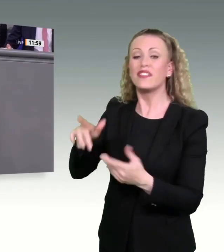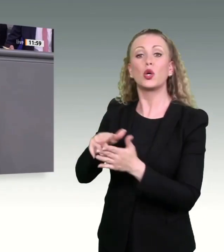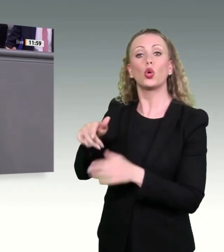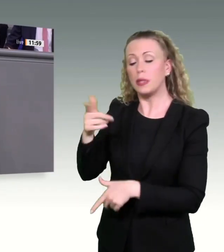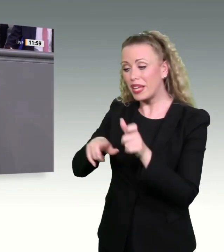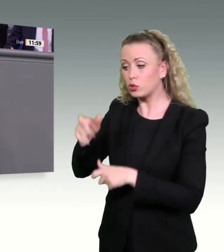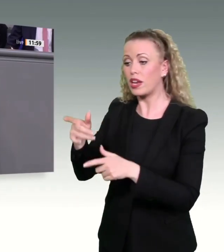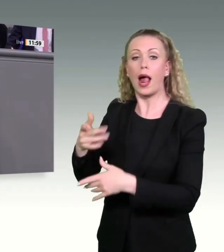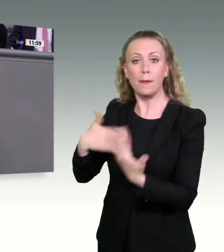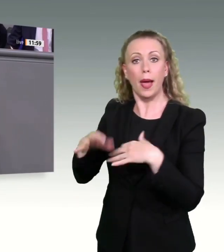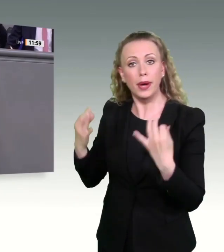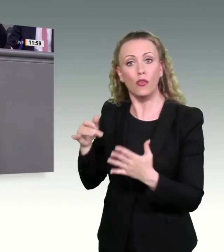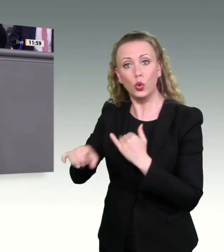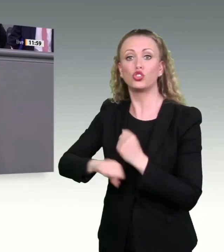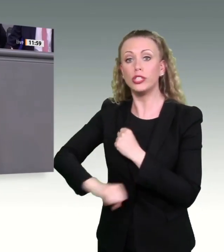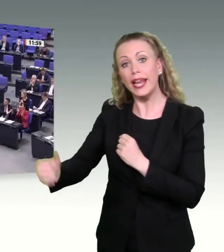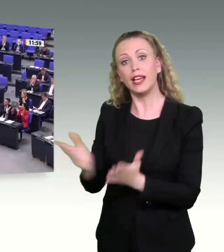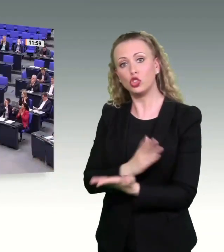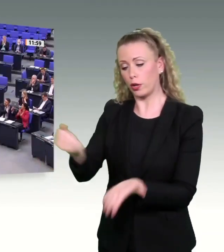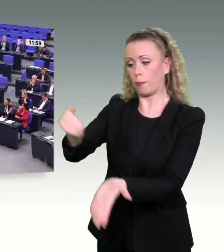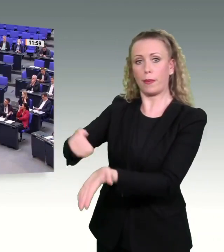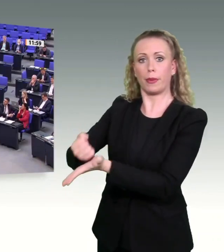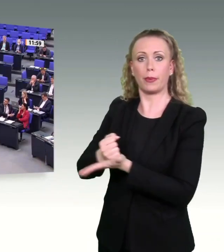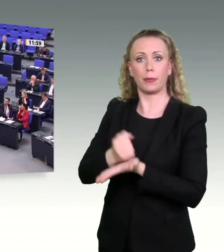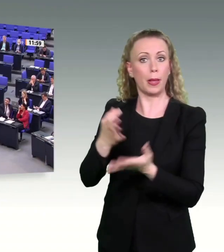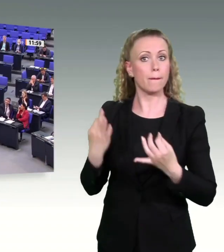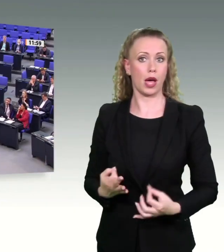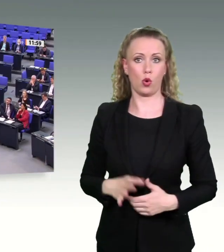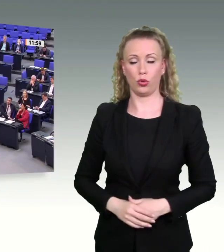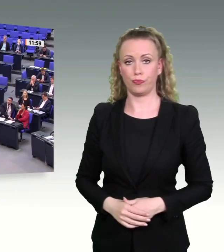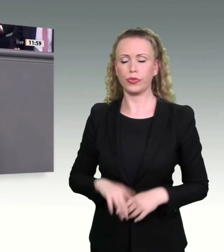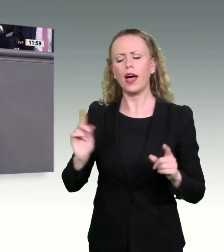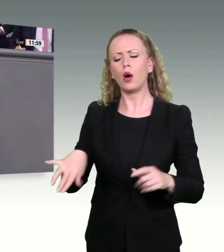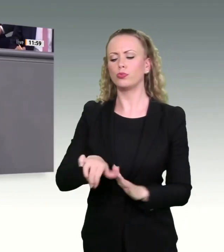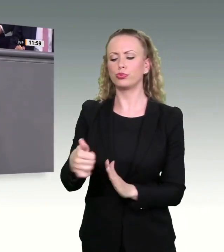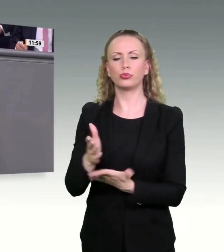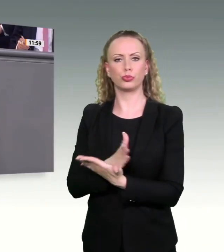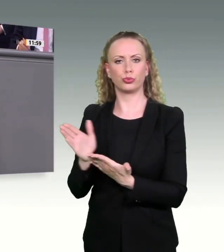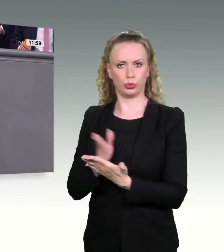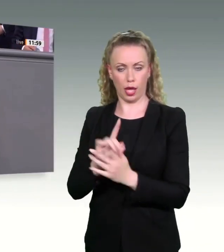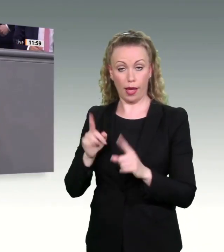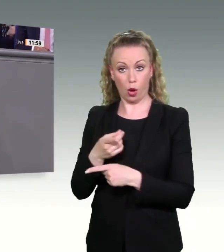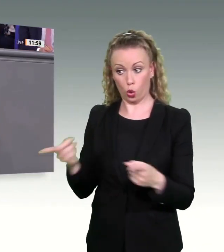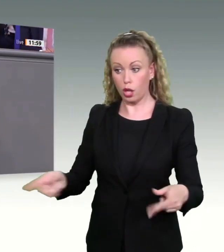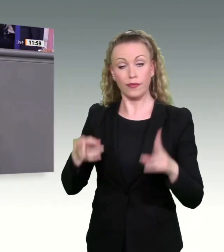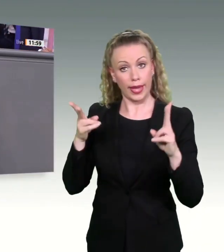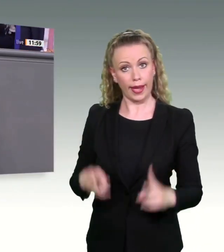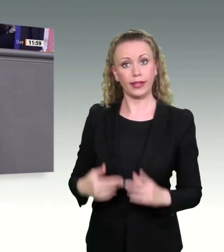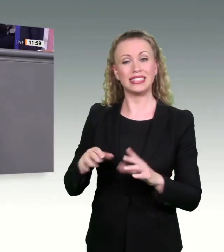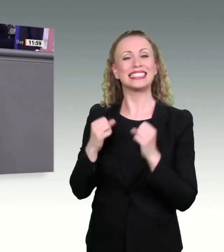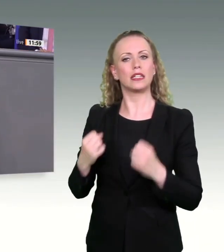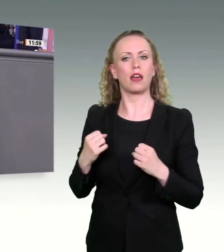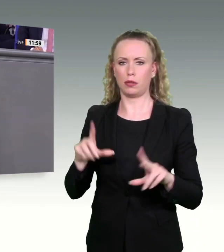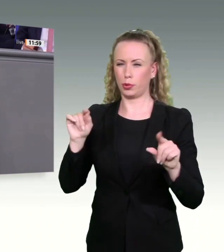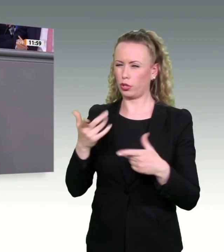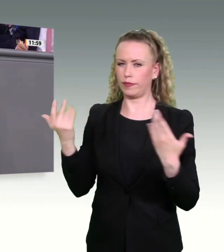Der dritte Punkt ist die Vereinheitlichung von Auslegungen. Denn bei Rechtssicherheit geht es immer darum, dass die Behörden Recht auch einheitlich und